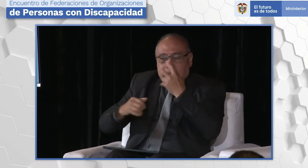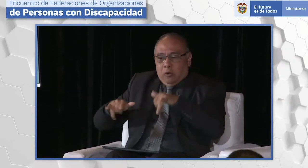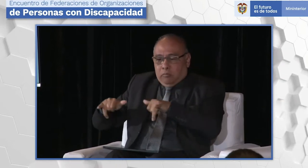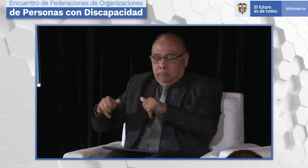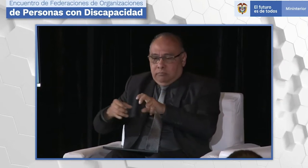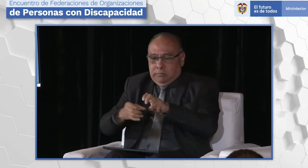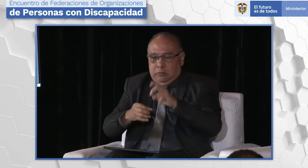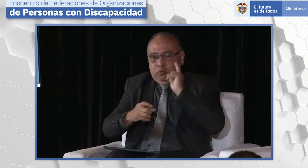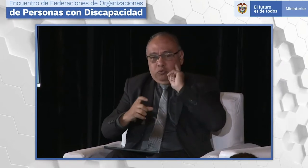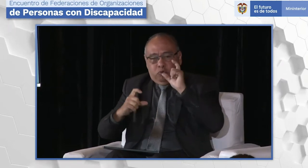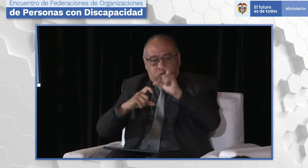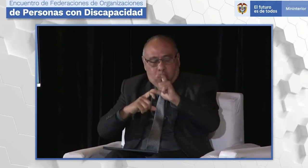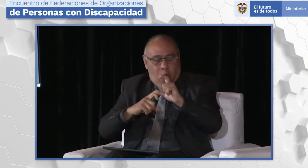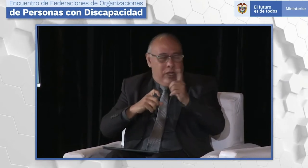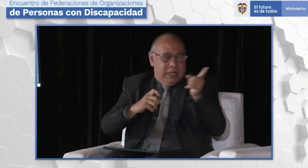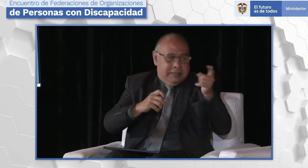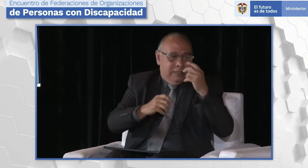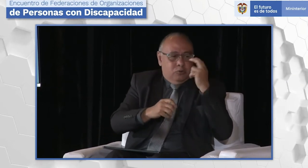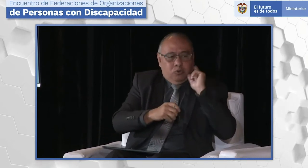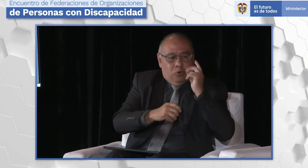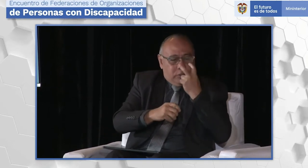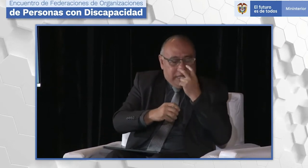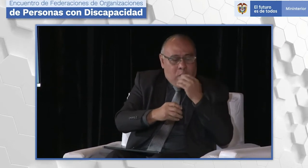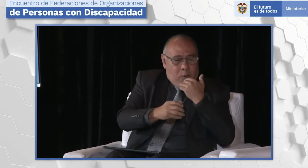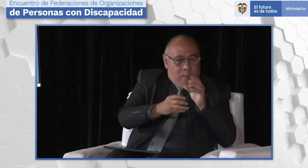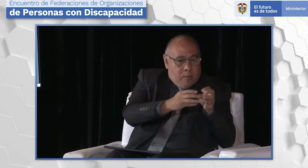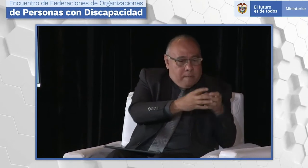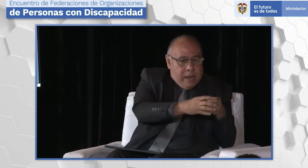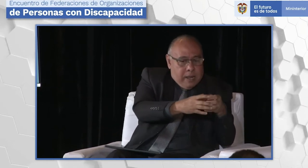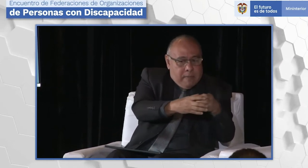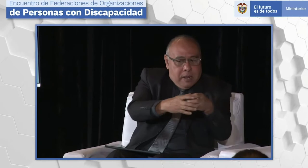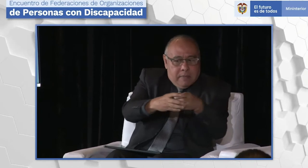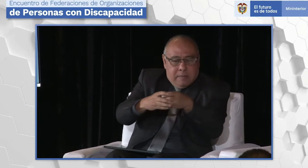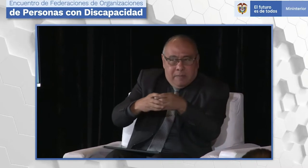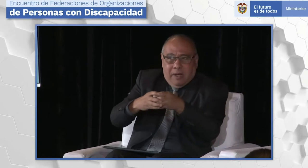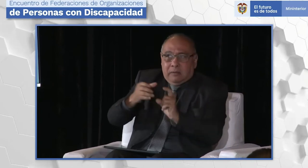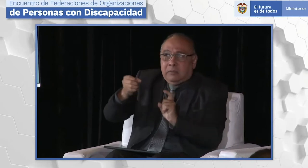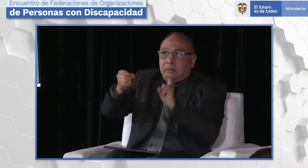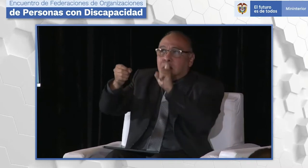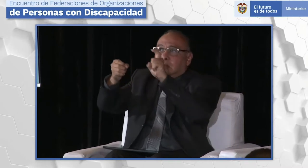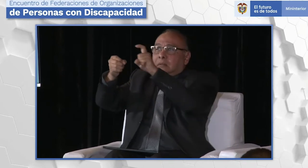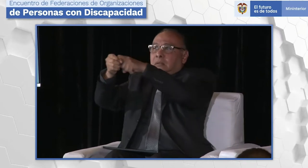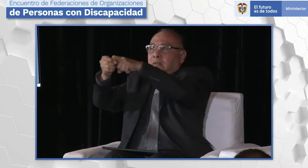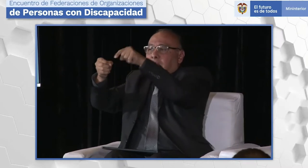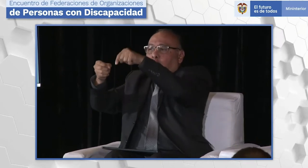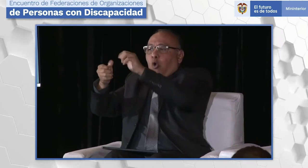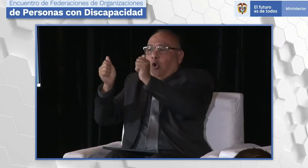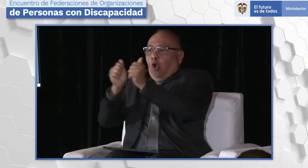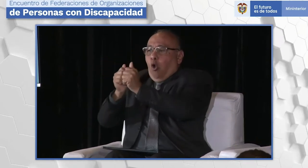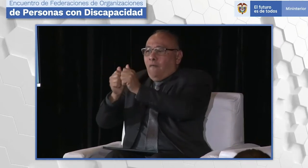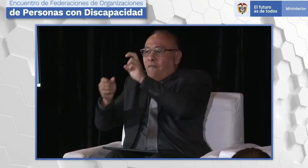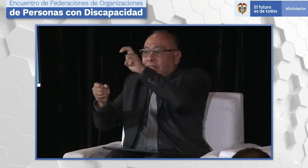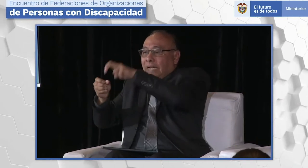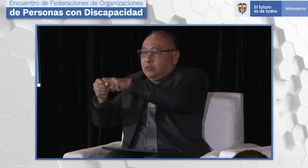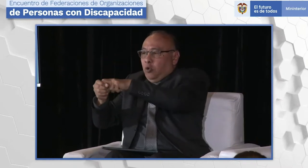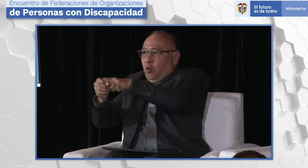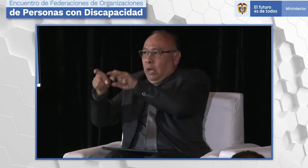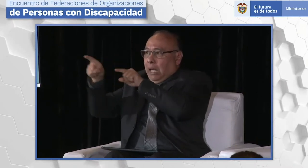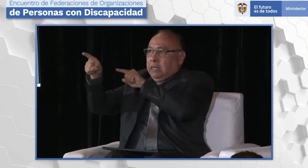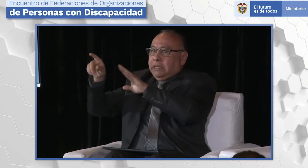cada uno se enfoca en su discapacidad y en sus necesidades básicas. Por ejemplo, aquí, con el doctor Samuel, que está aquí a mi lado, él tiene y